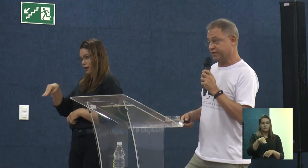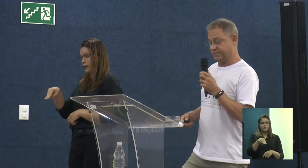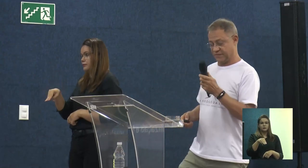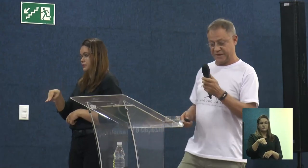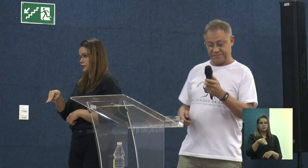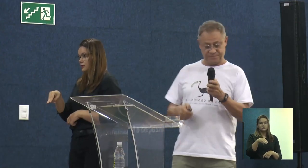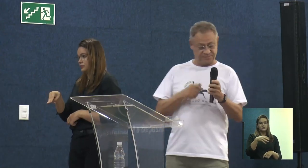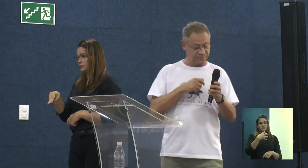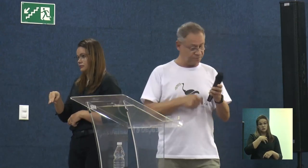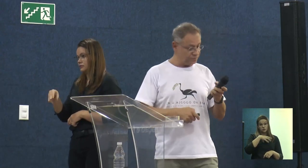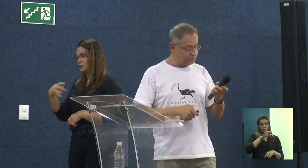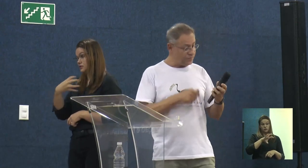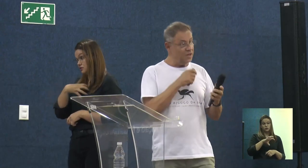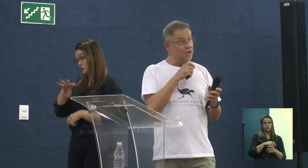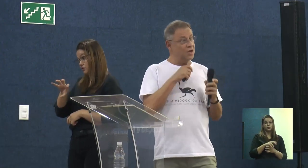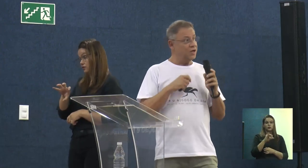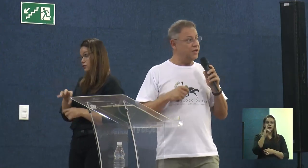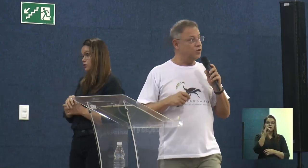Itabuna.